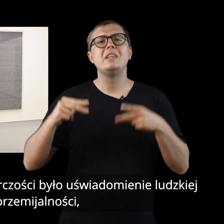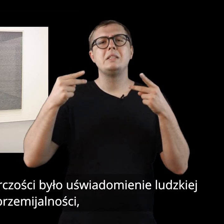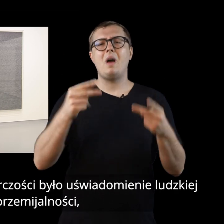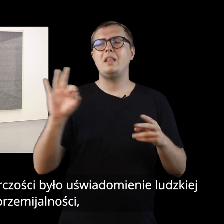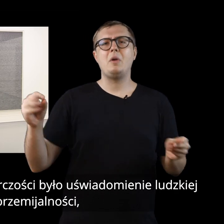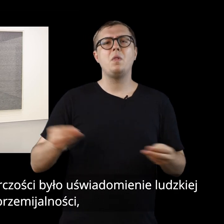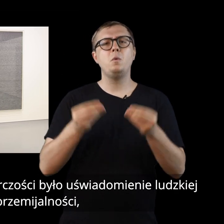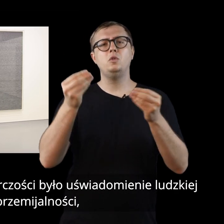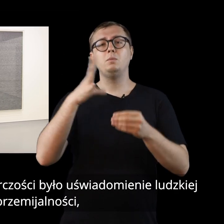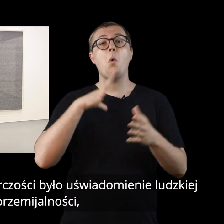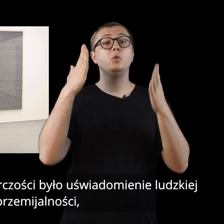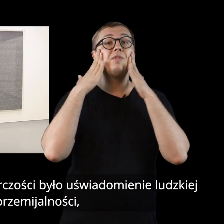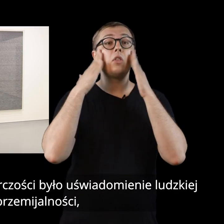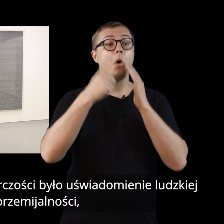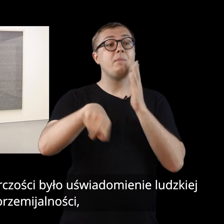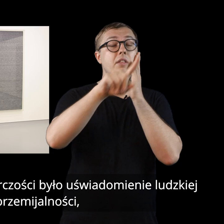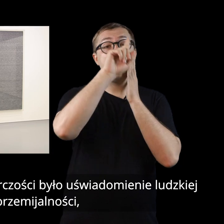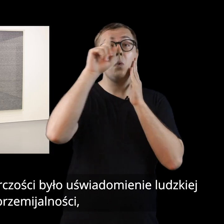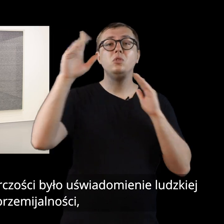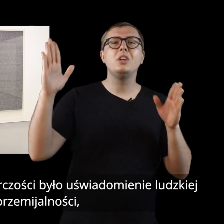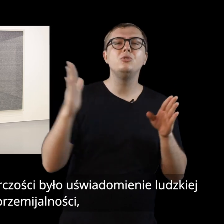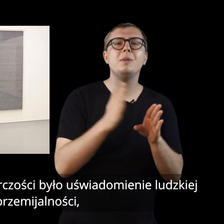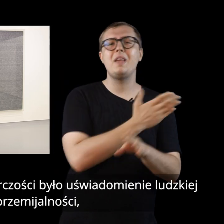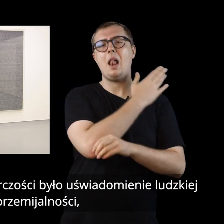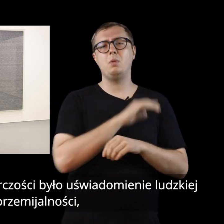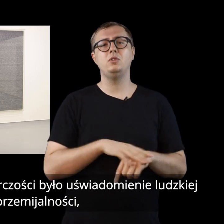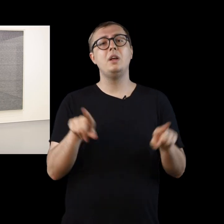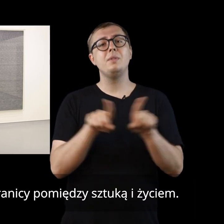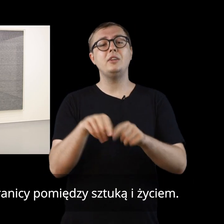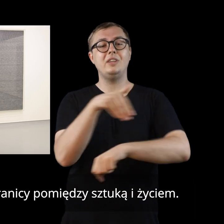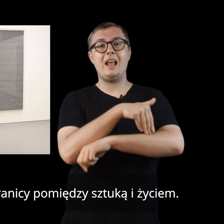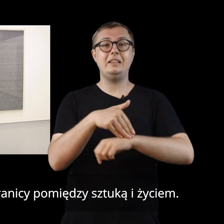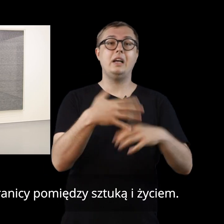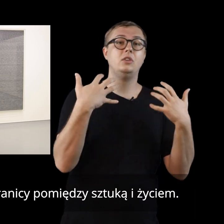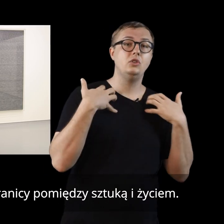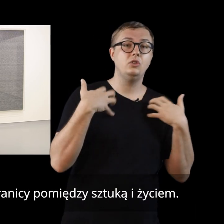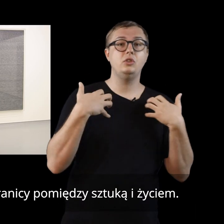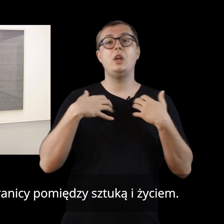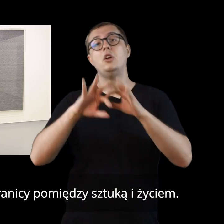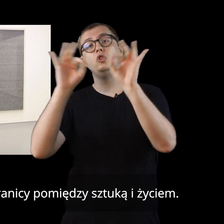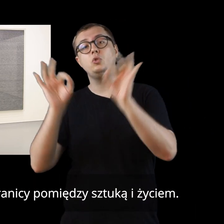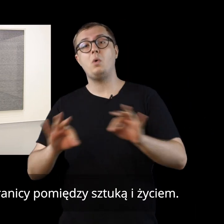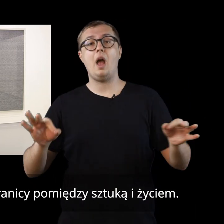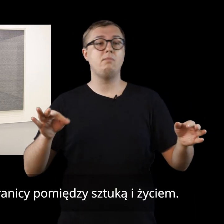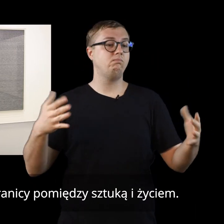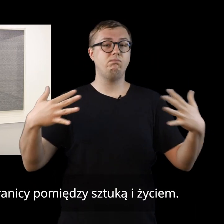Przesłaniem jego twórczości było uświadomienie ludzkiej przemijalności, a także zatarcie granicy pomiędzy sztuką i życiem.